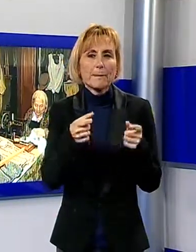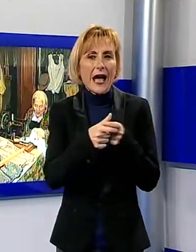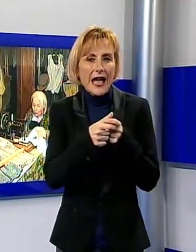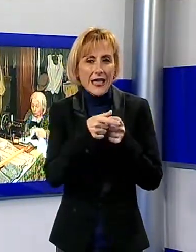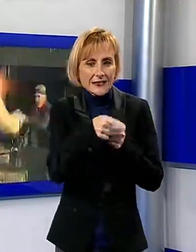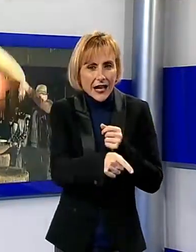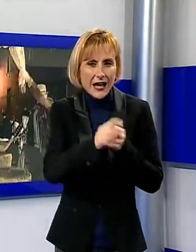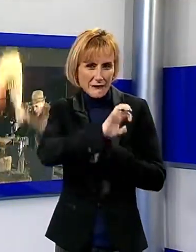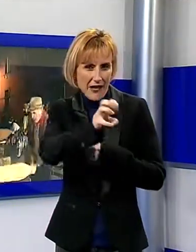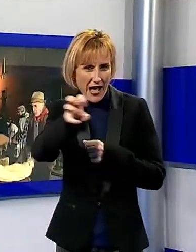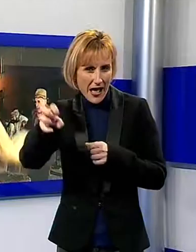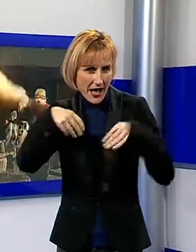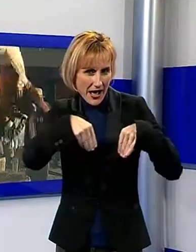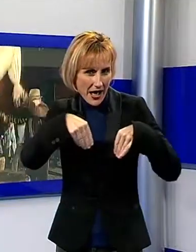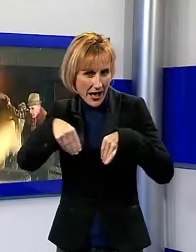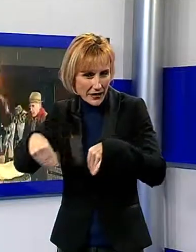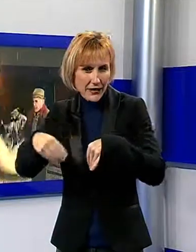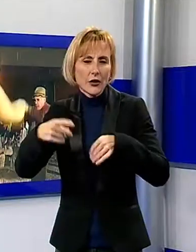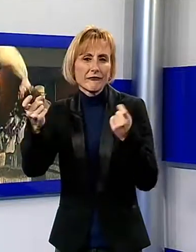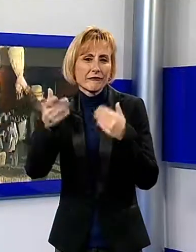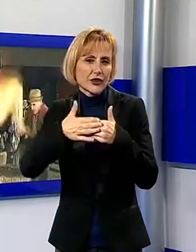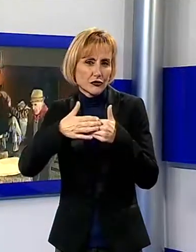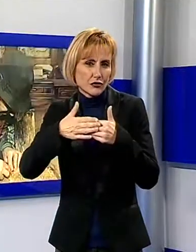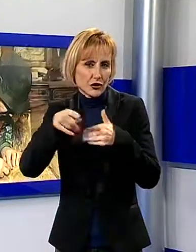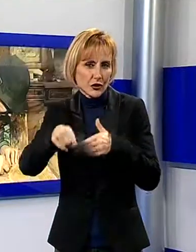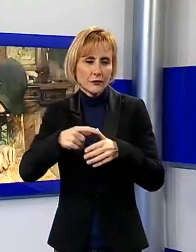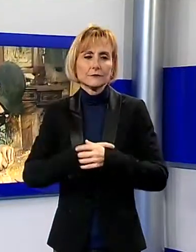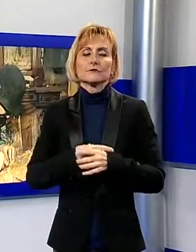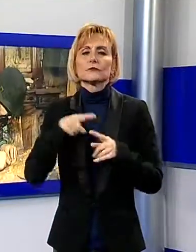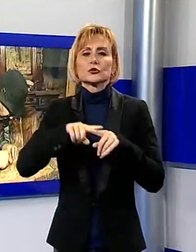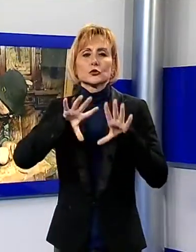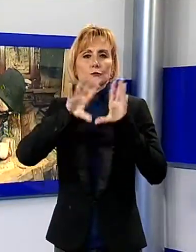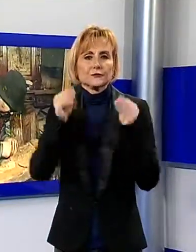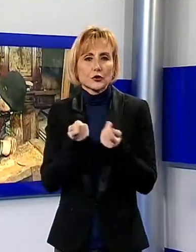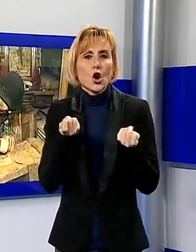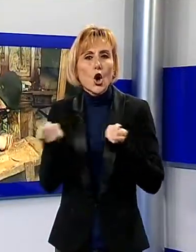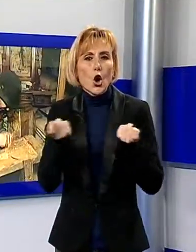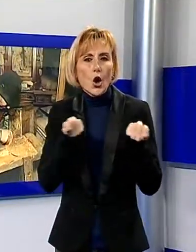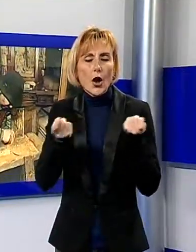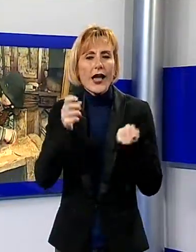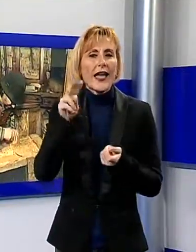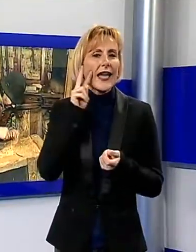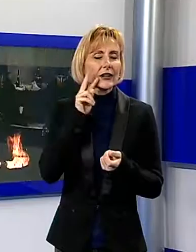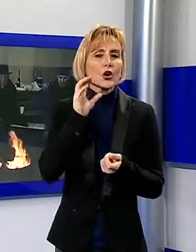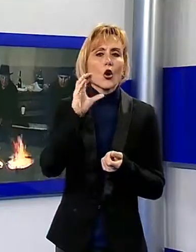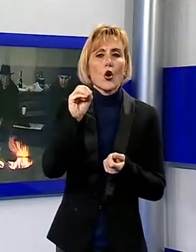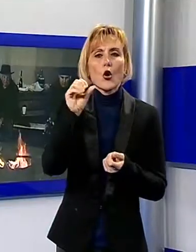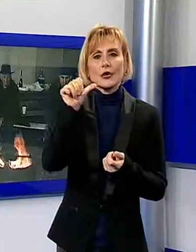Sommocolonia, di Tiglio, di Pegnano. Il tutto coordinato da Enrico Cosimini grazie anche alla collaborazione del